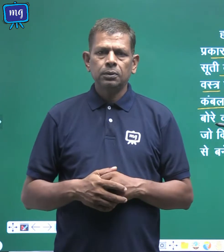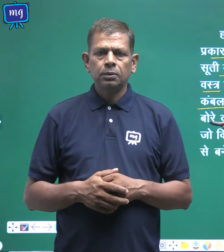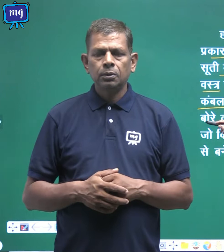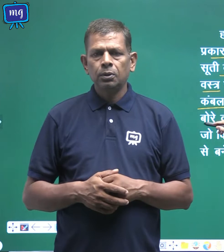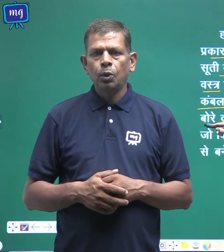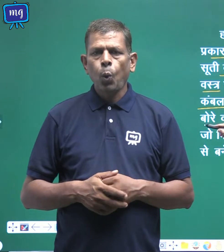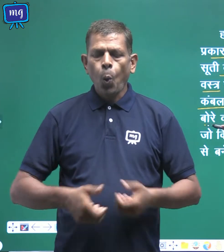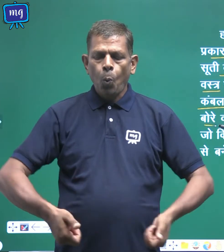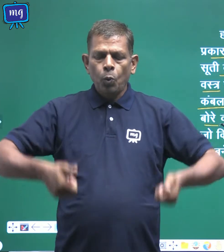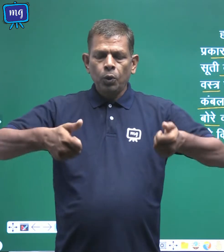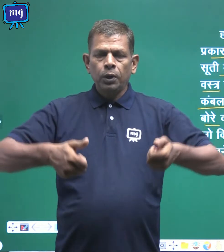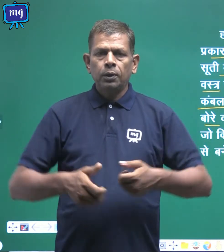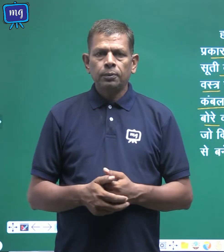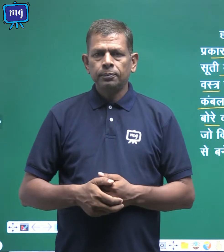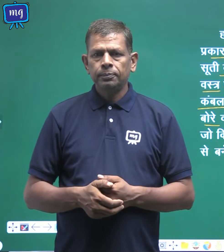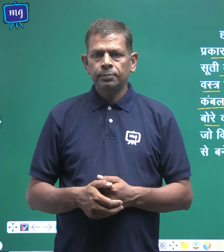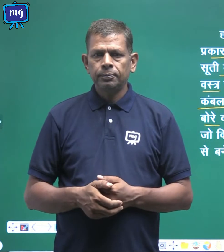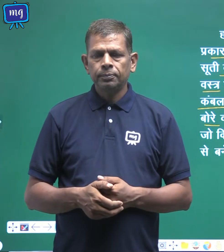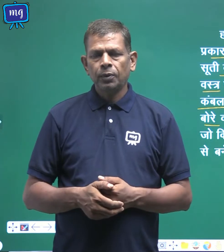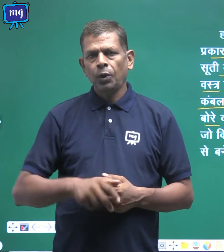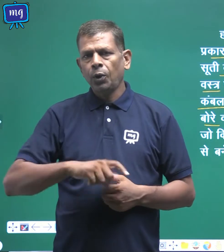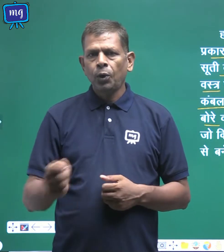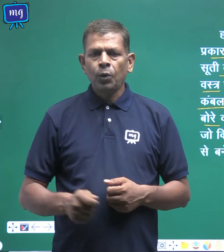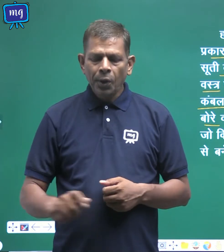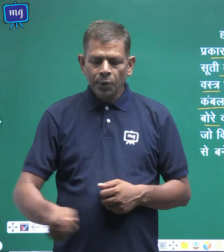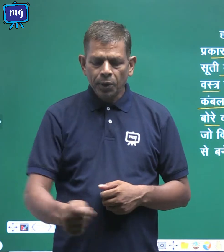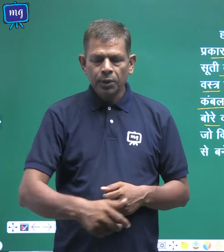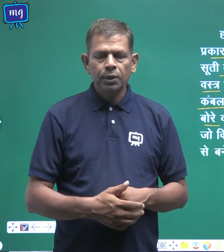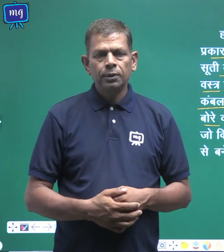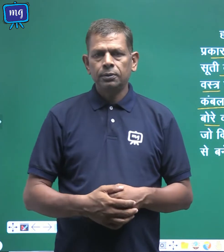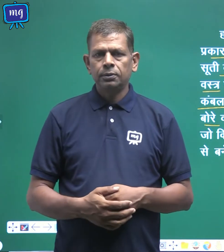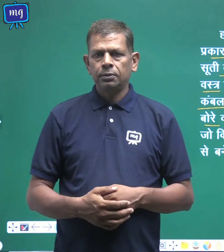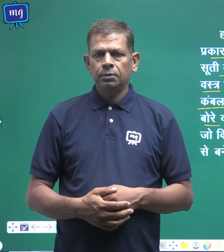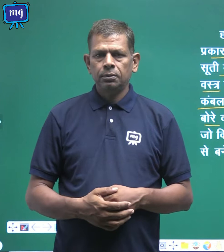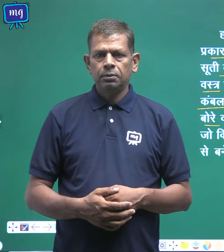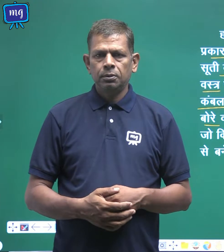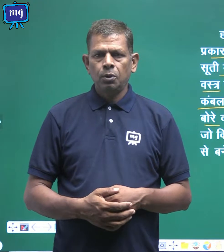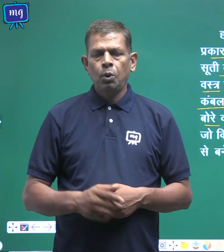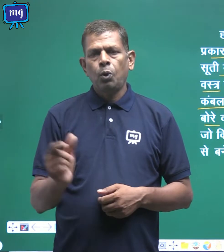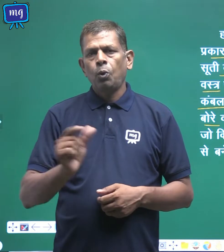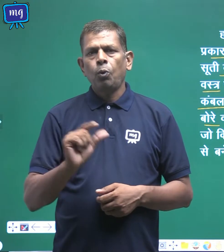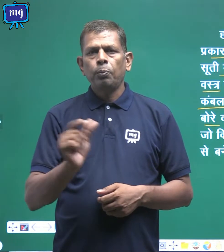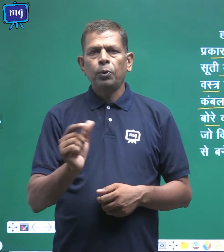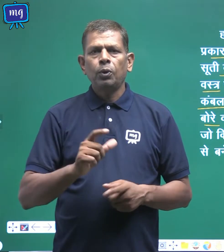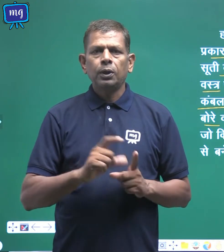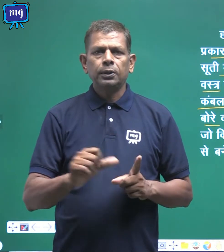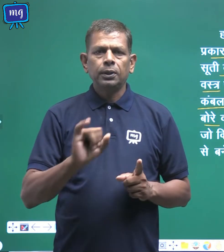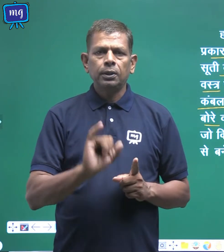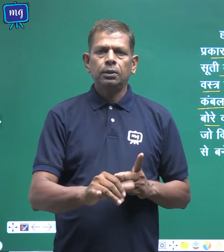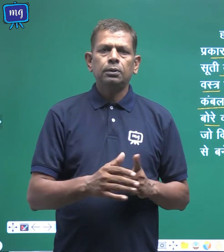बोरे वज्जाडन का उप्योग करते हैं